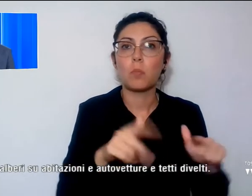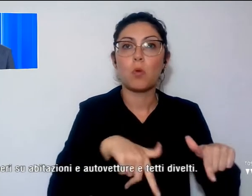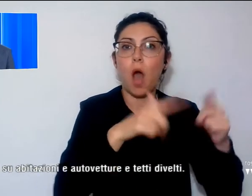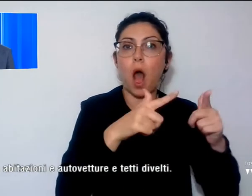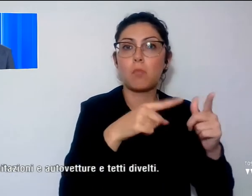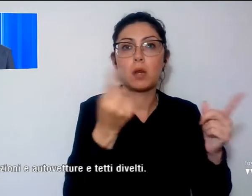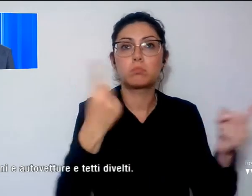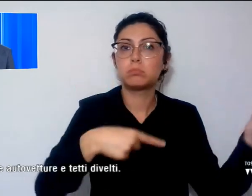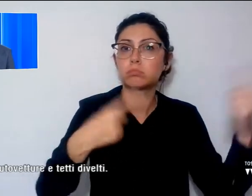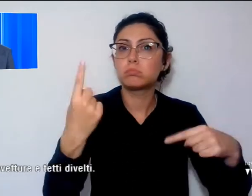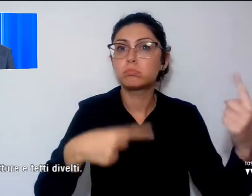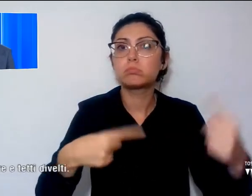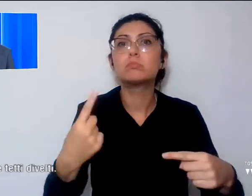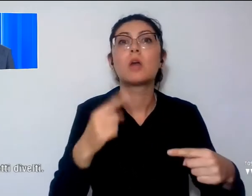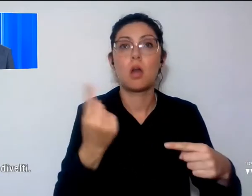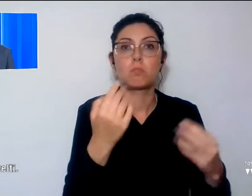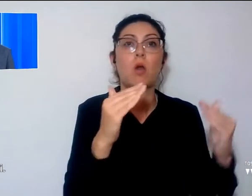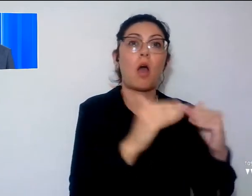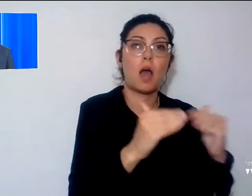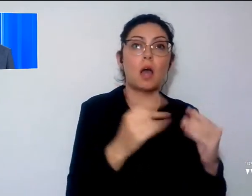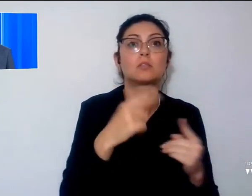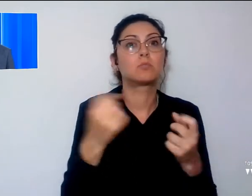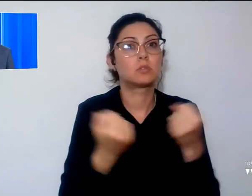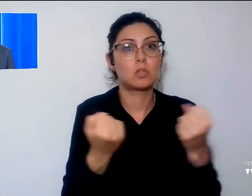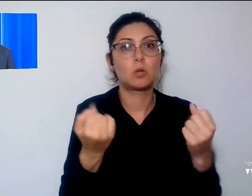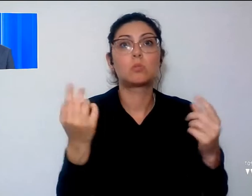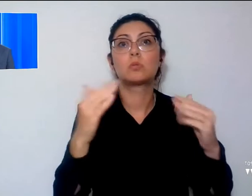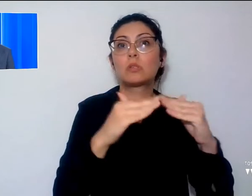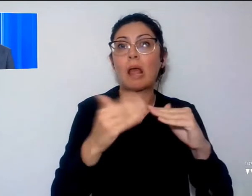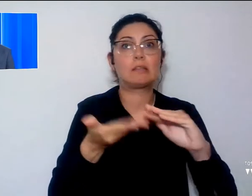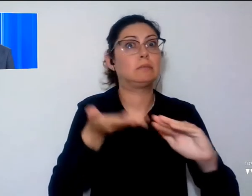abitazioni e autovetture e tetti divelti.